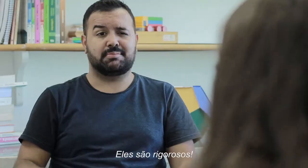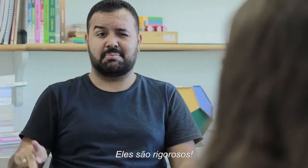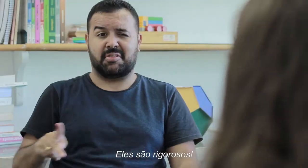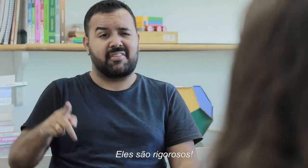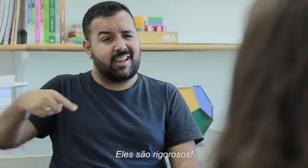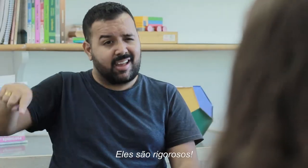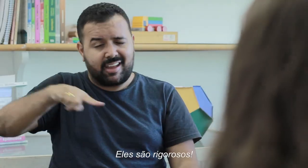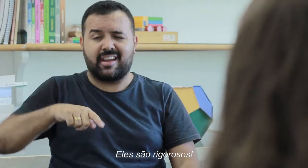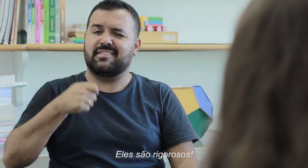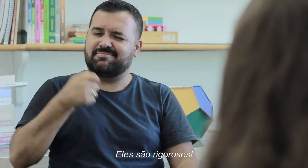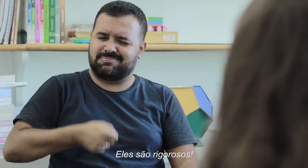Eles são rigorosos.